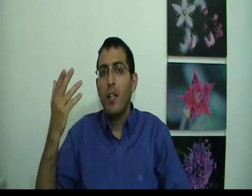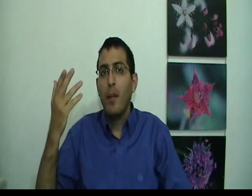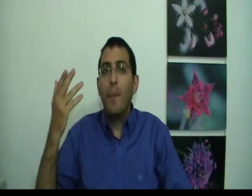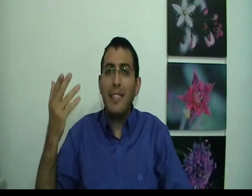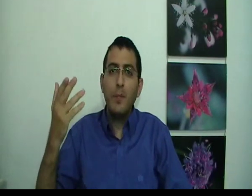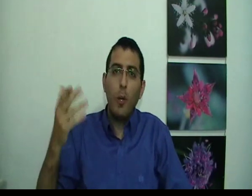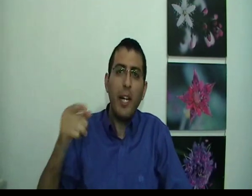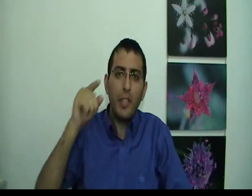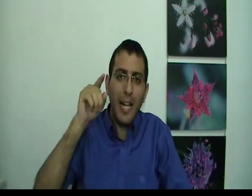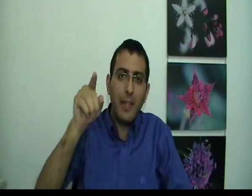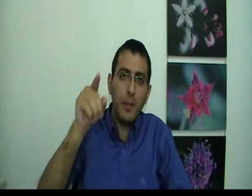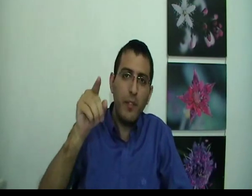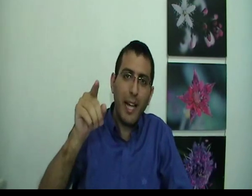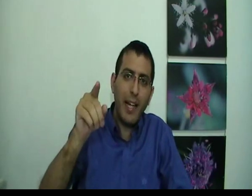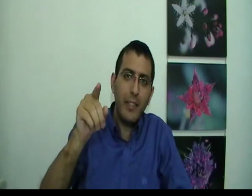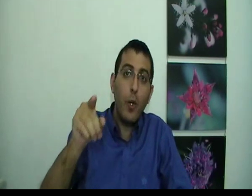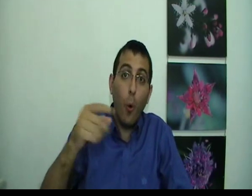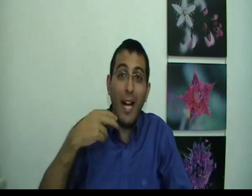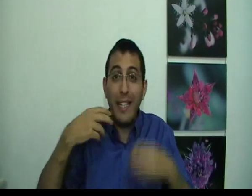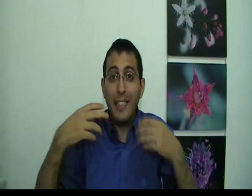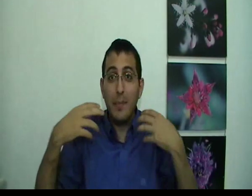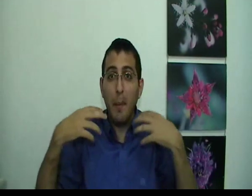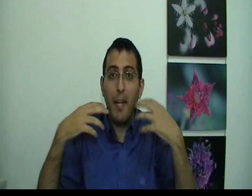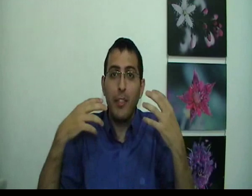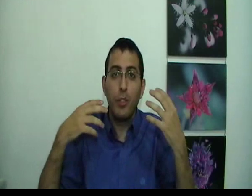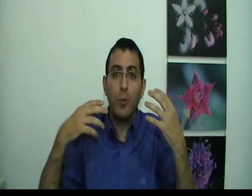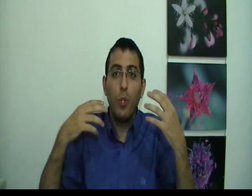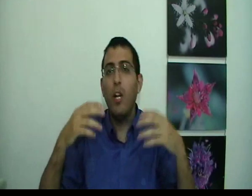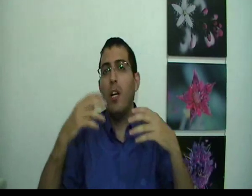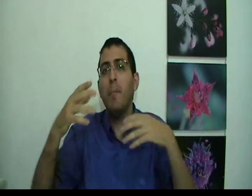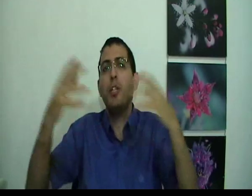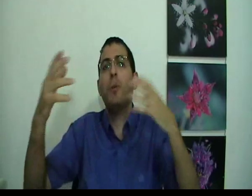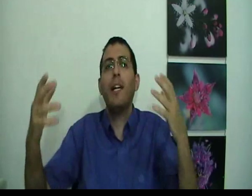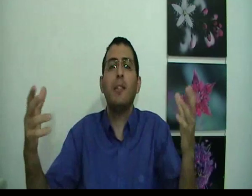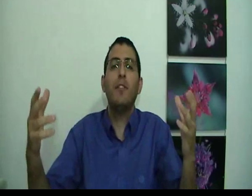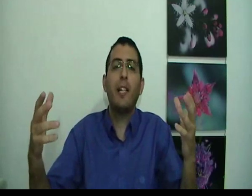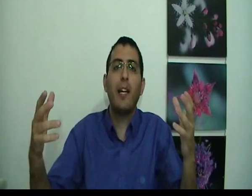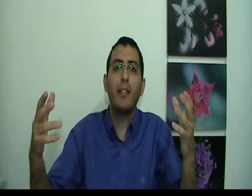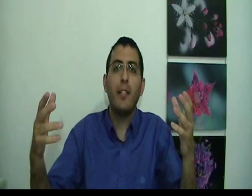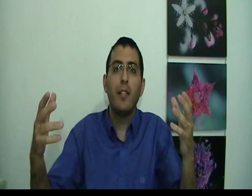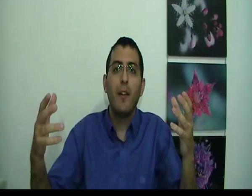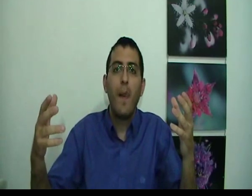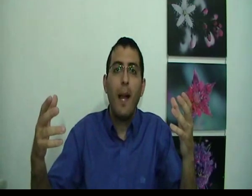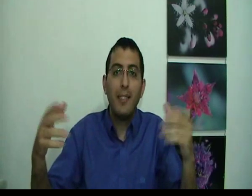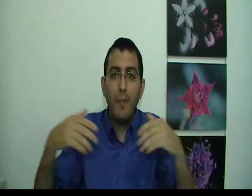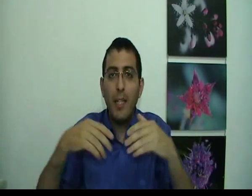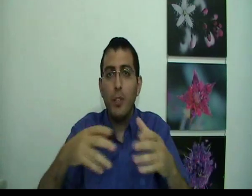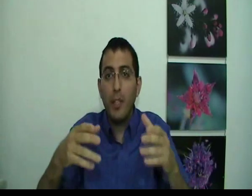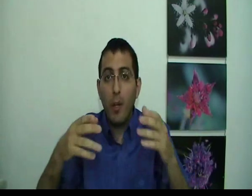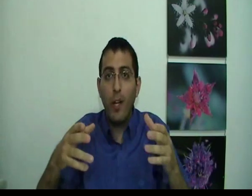בעצם זה אומר שהאדם שמתווכח איתי הוא אני עצמי ממש הוא לא מישהו אחר שמתווכח איתי עכשיו בן אדם שנרחולם